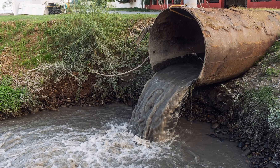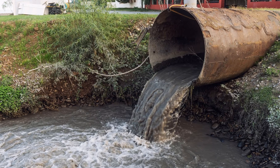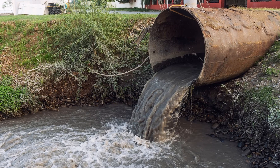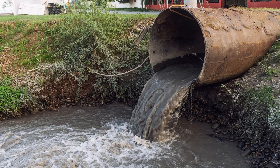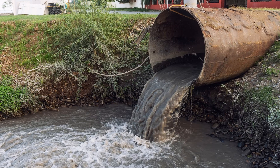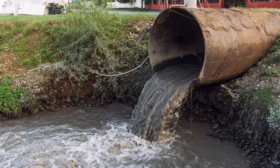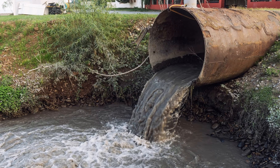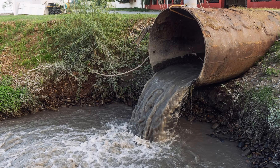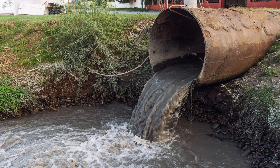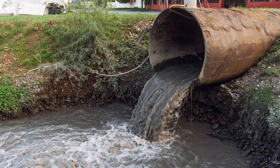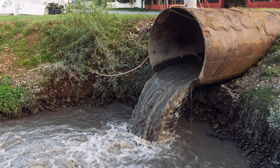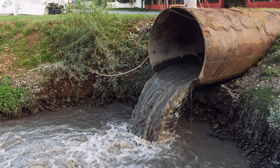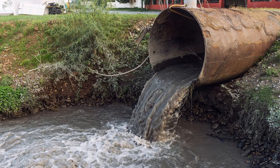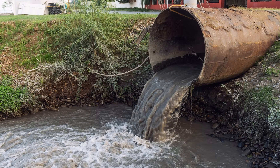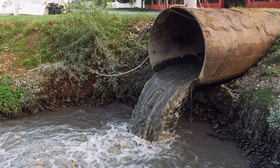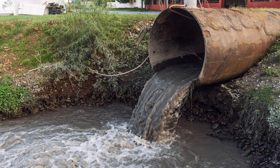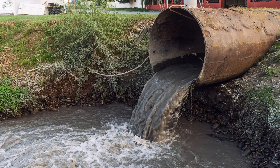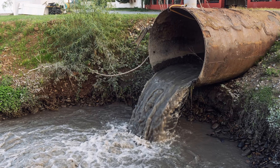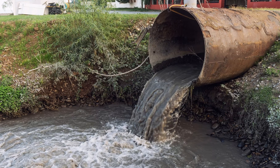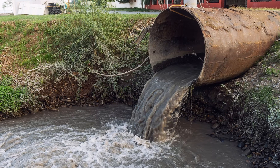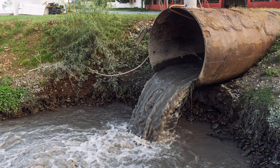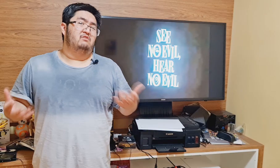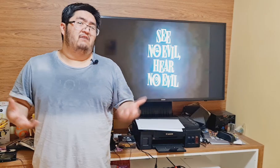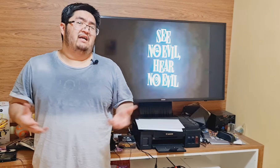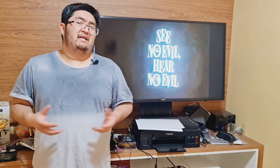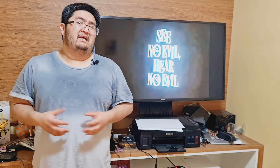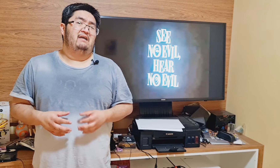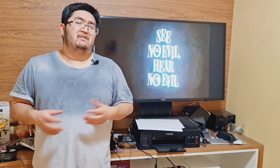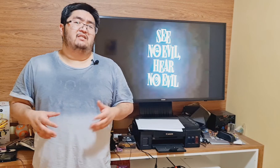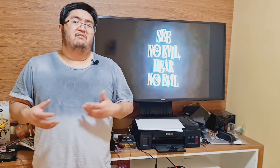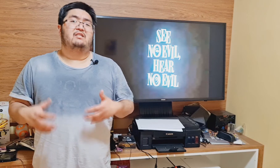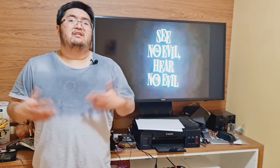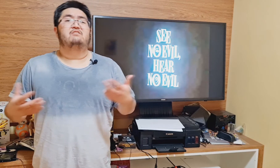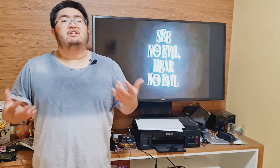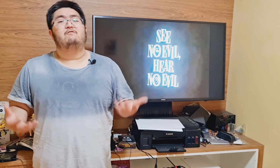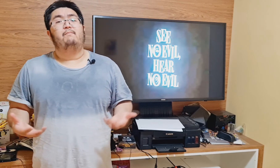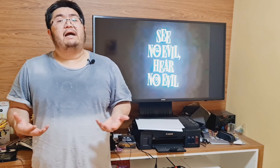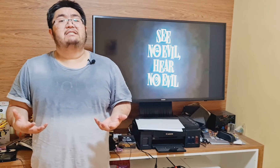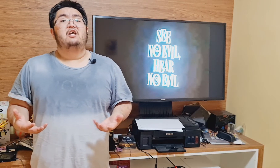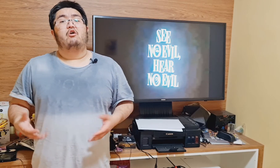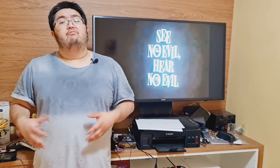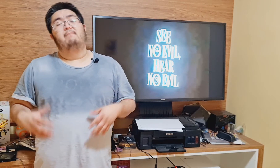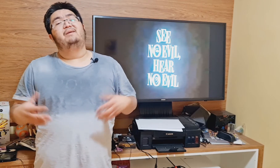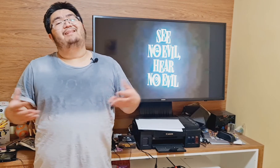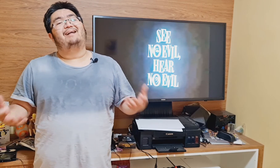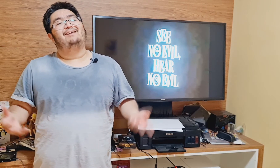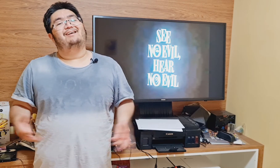processo de composição, ou sons que não são tão agradáveis, que não lhe transmitam paz, como uma britadeira